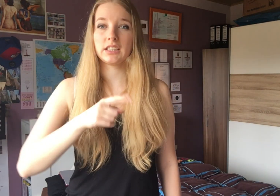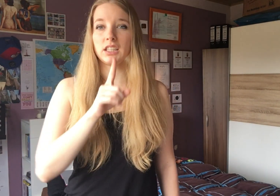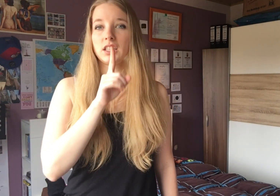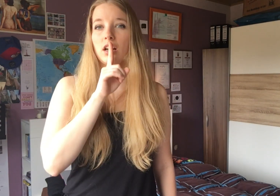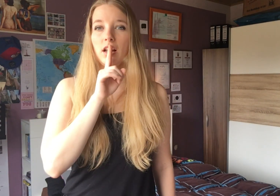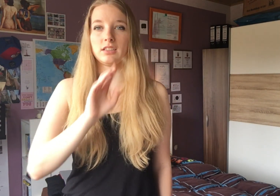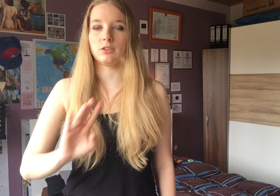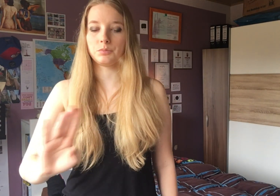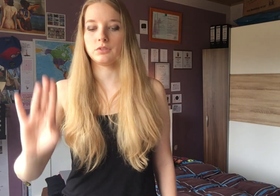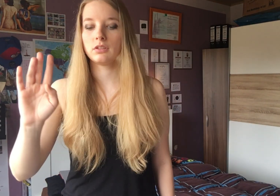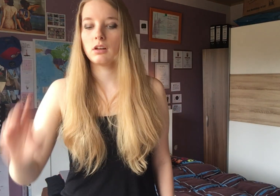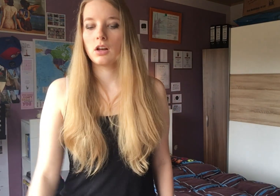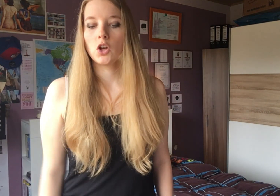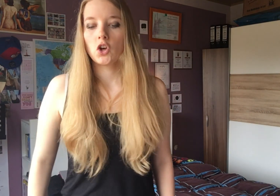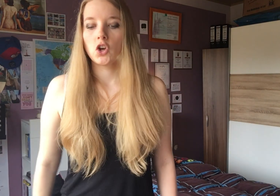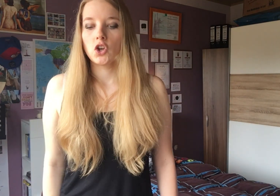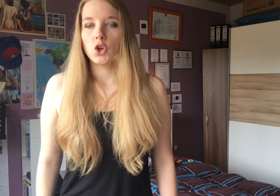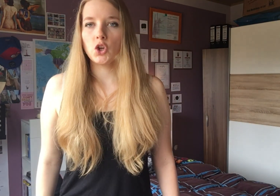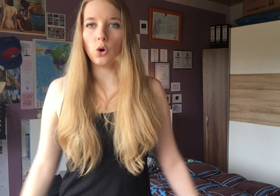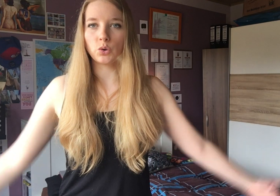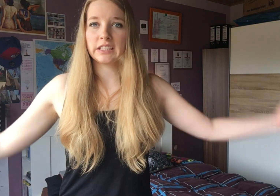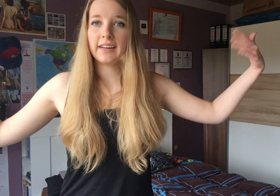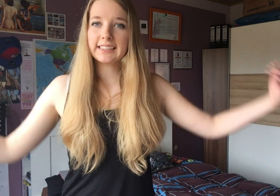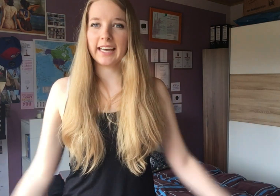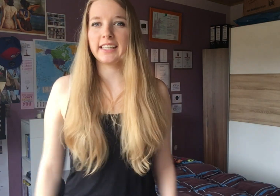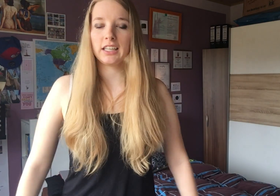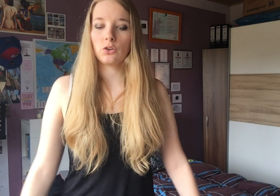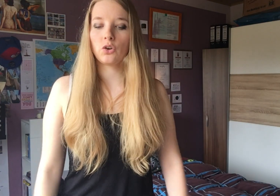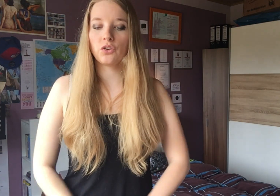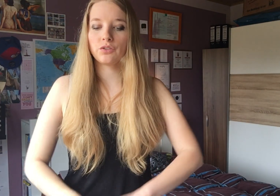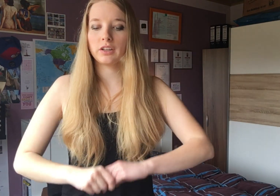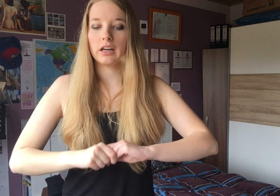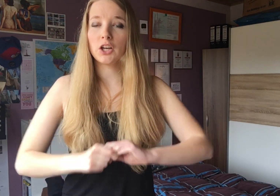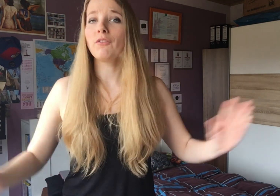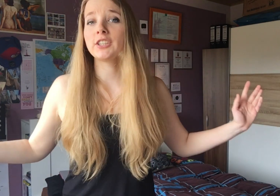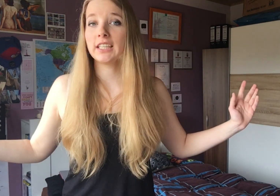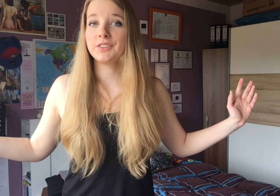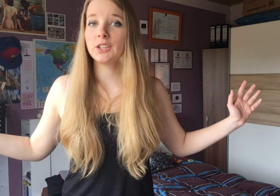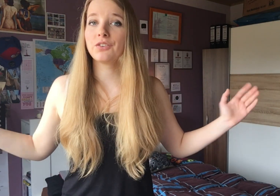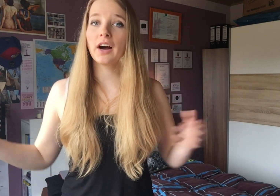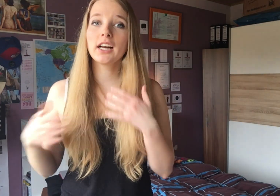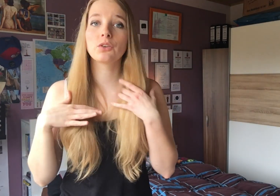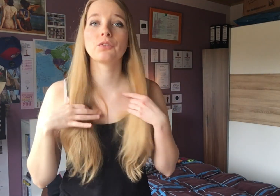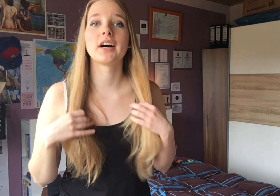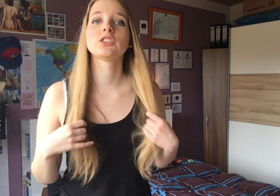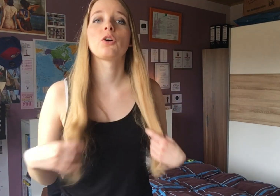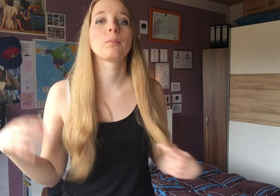dass ich leiser bin. Jo, das war's eigentlich und ich hoffe, euch hat das Video gefallen und falls ich noch